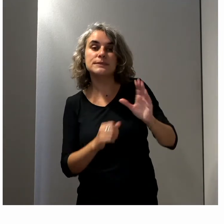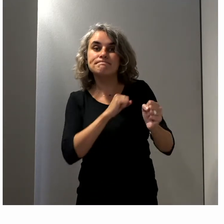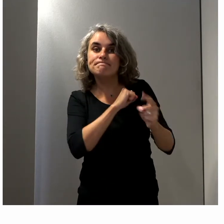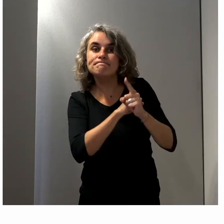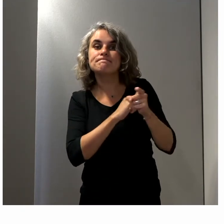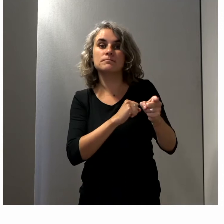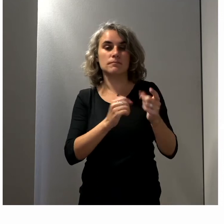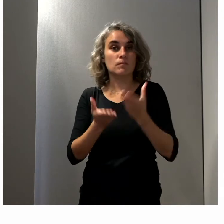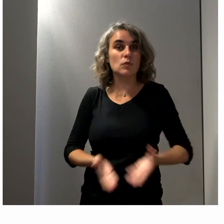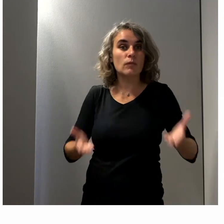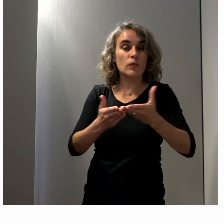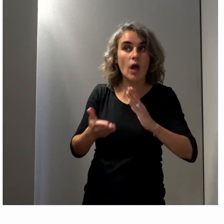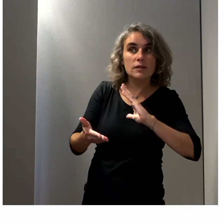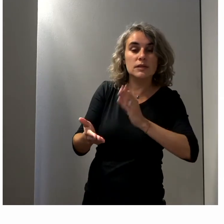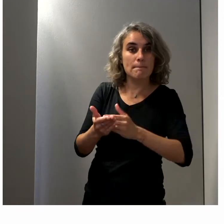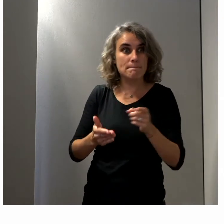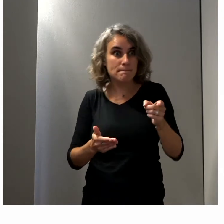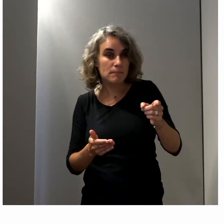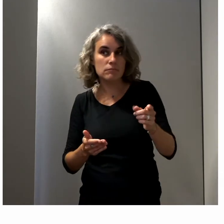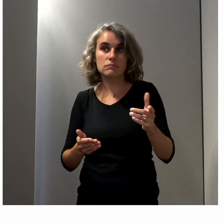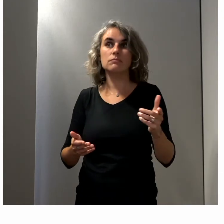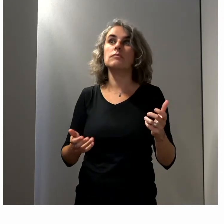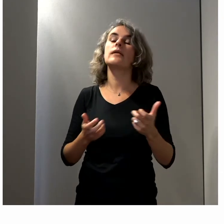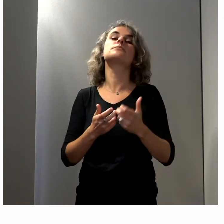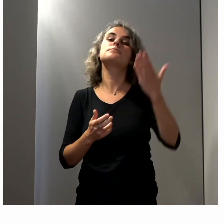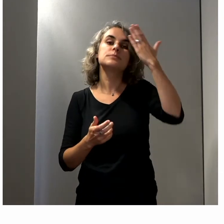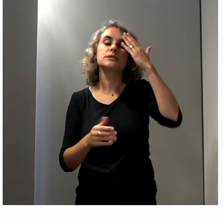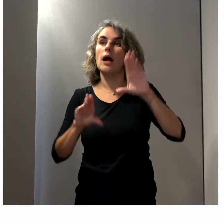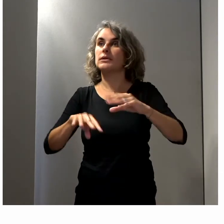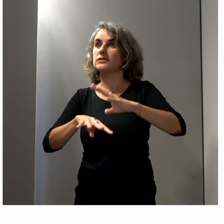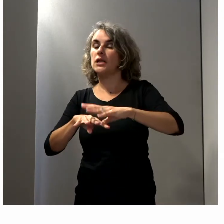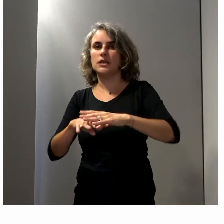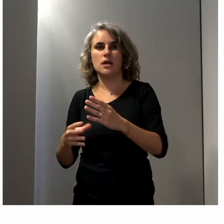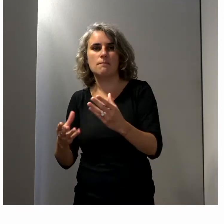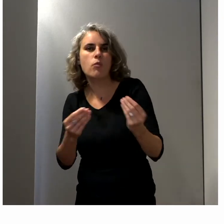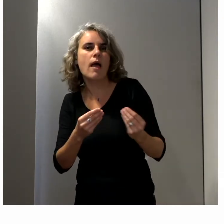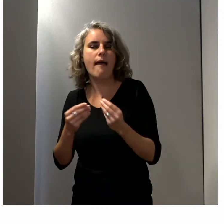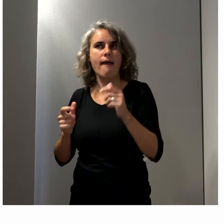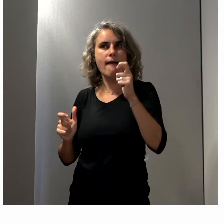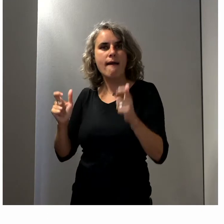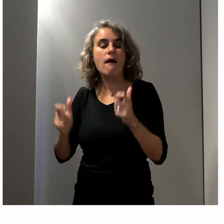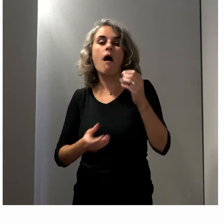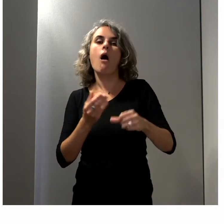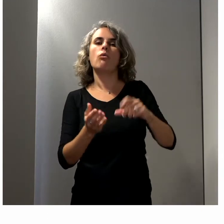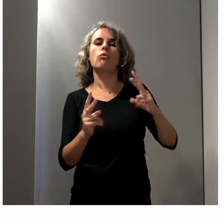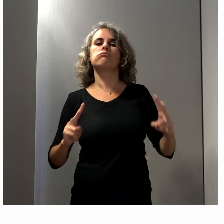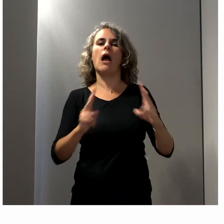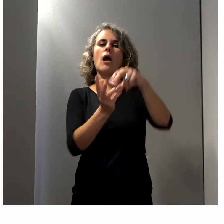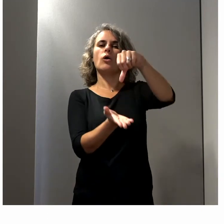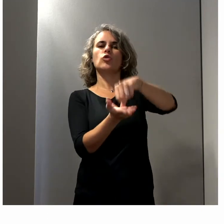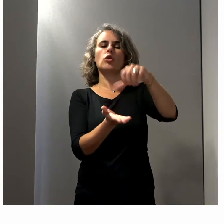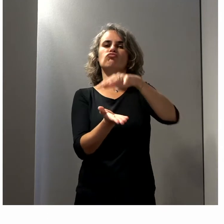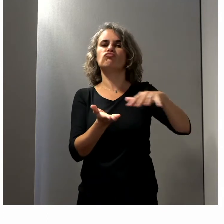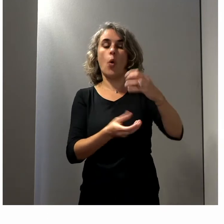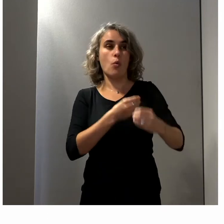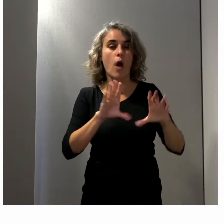ne va pas vivre les situations de handicap de la même façon, selon qu'elle habite dans un quartier populaire, qu'elle habite dans l'hypercentre de Paris, ou